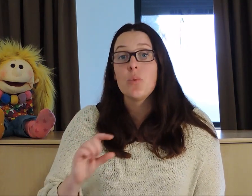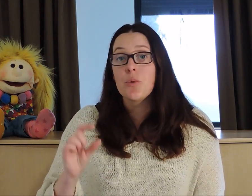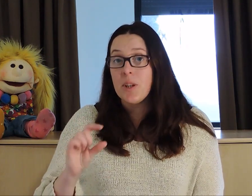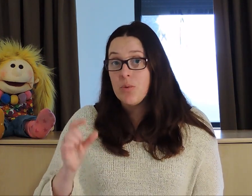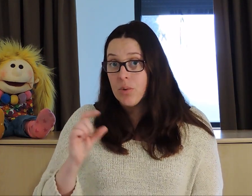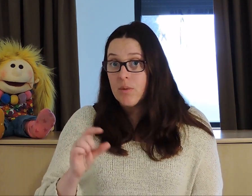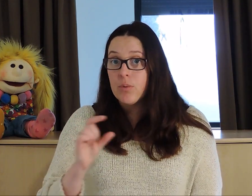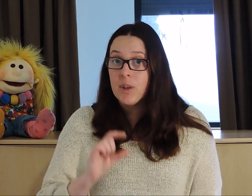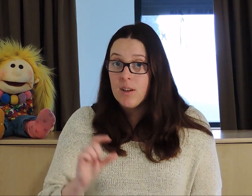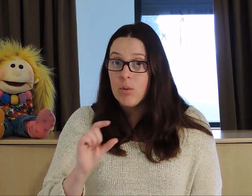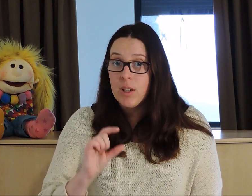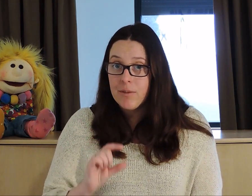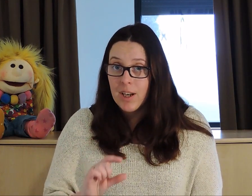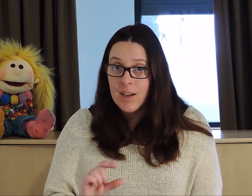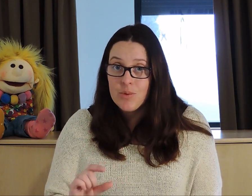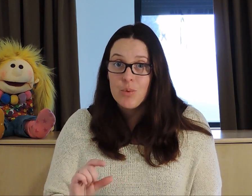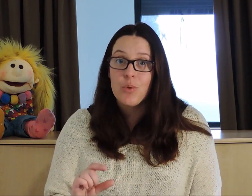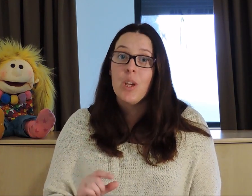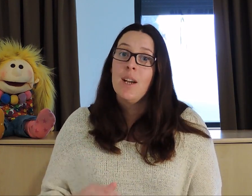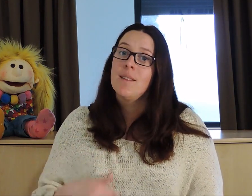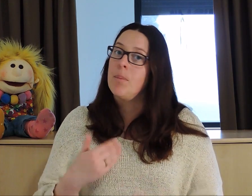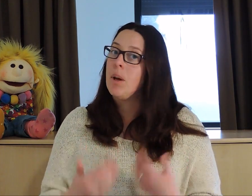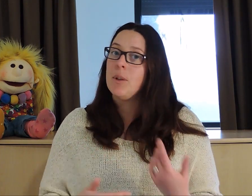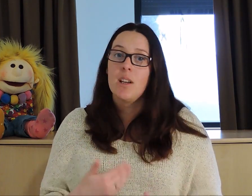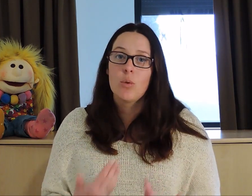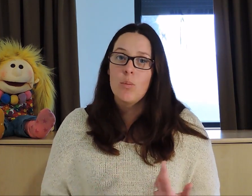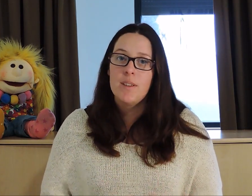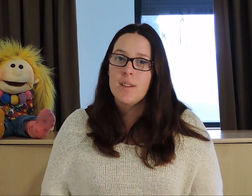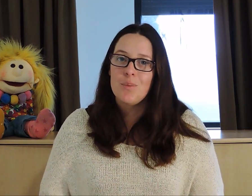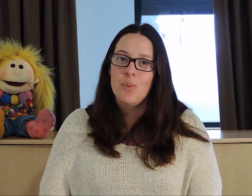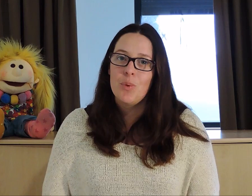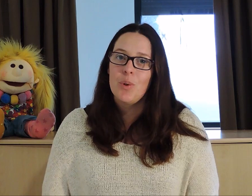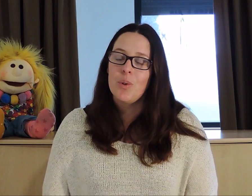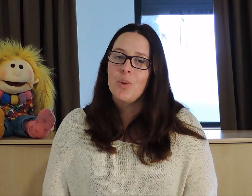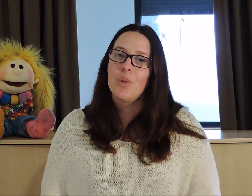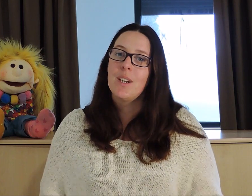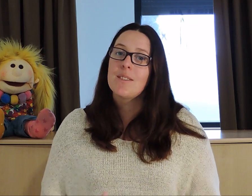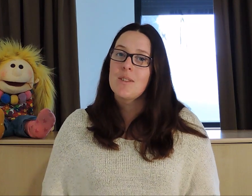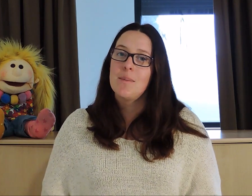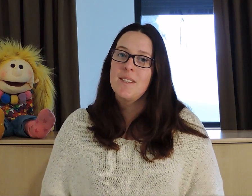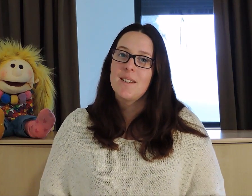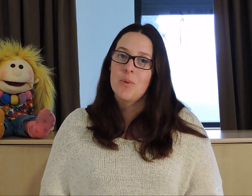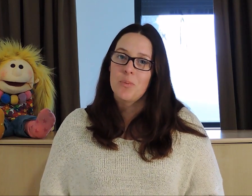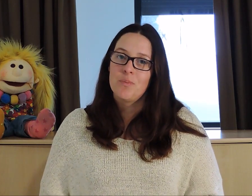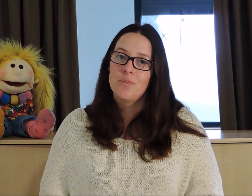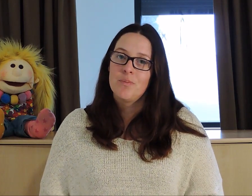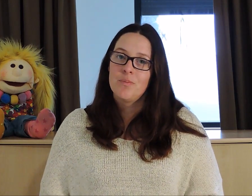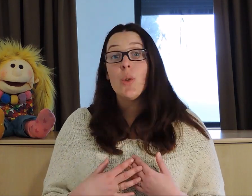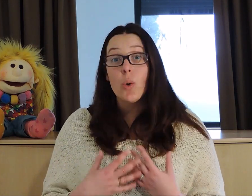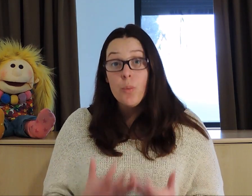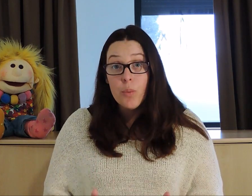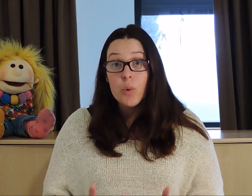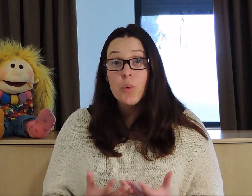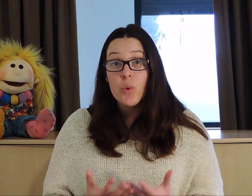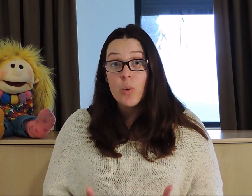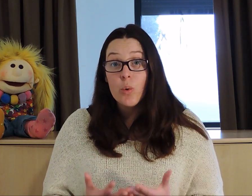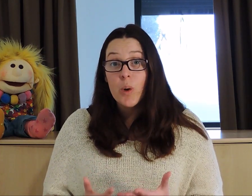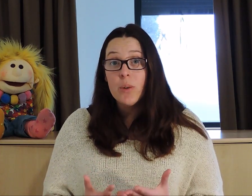source, bien sûr. Vous mettez le lien vers la source, ça permettra de compléter un petit peu la sensibilisation. Dans le monde, selon l